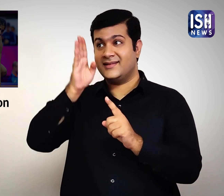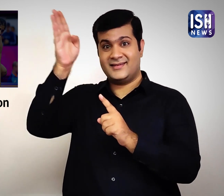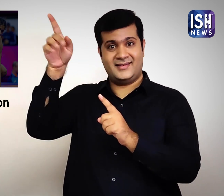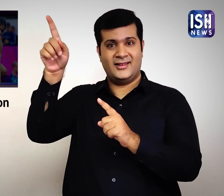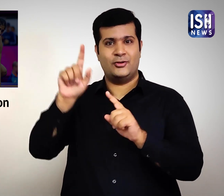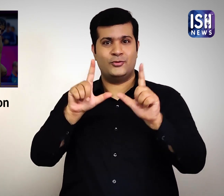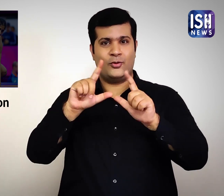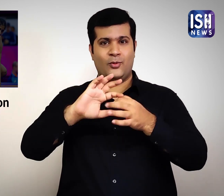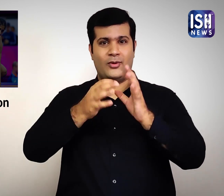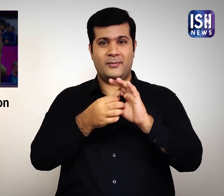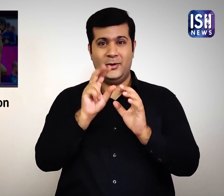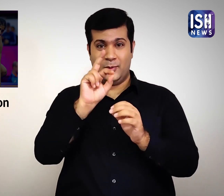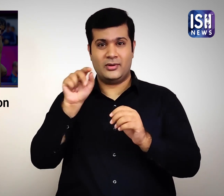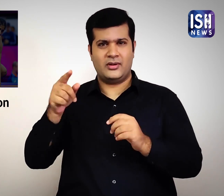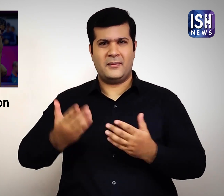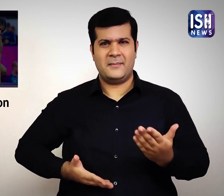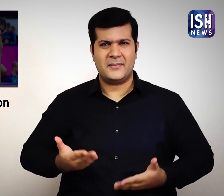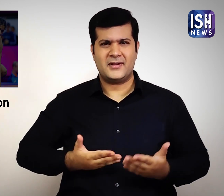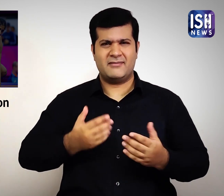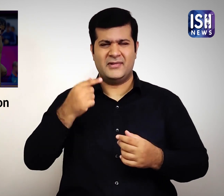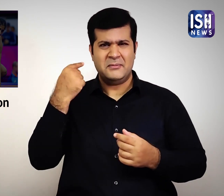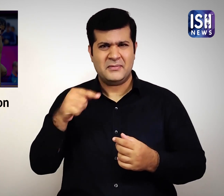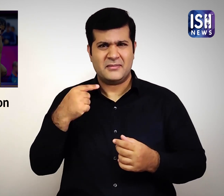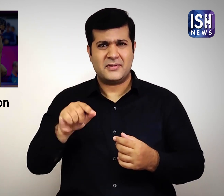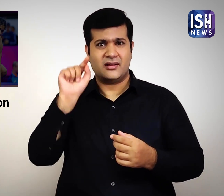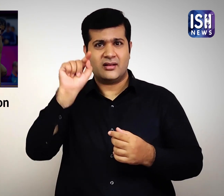के तीन माई ने बताये है। मैं आपको बताता हूँ।